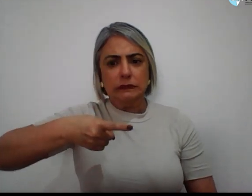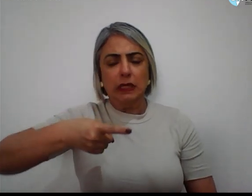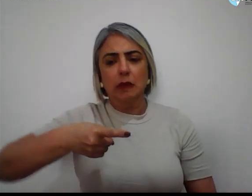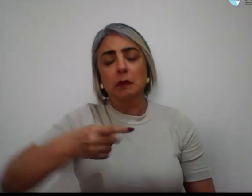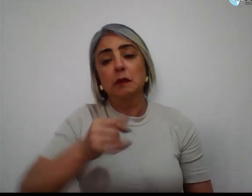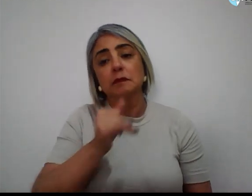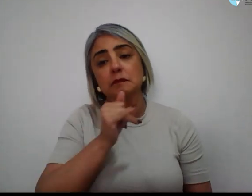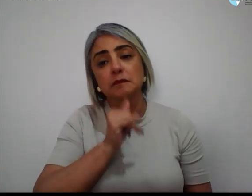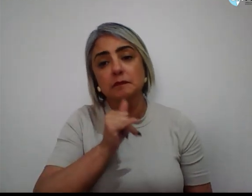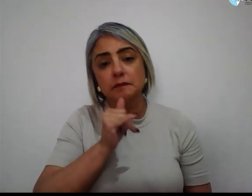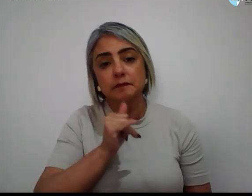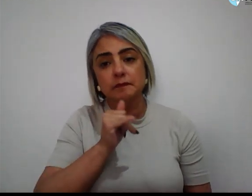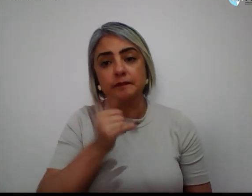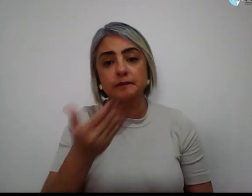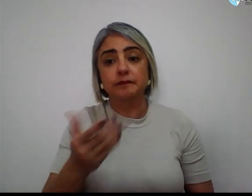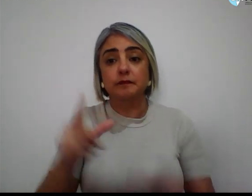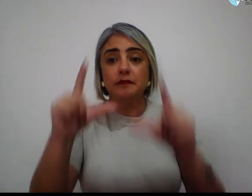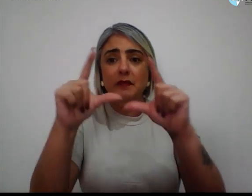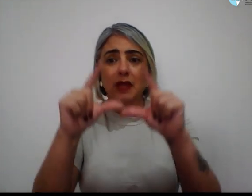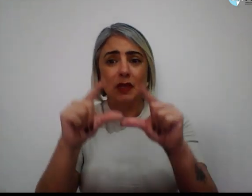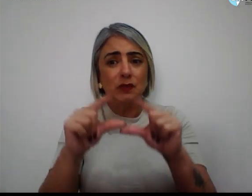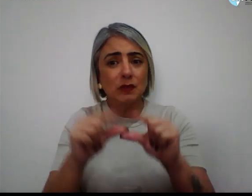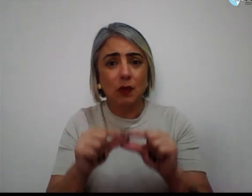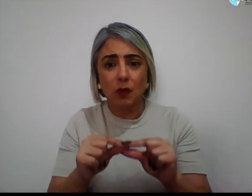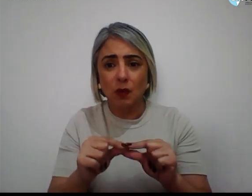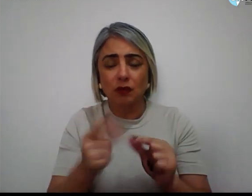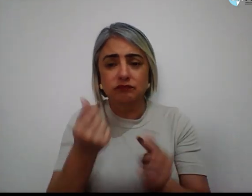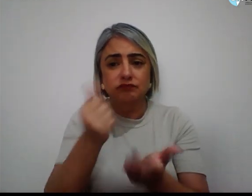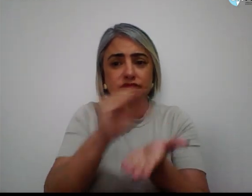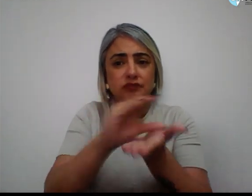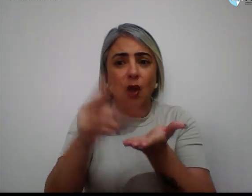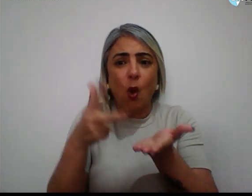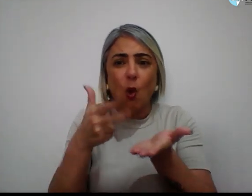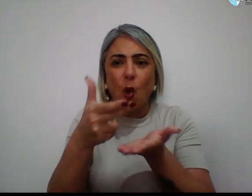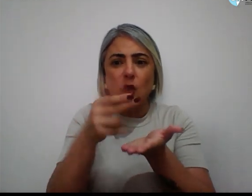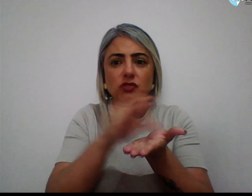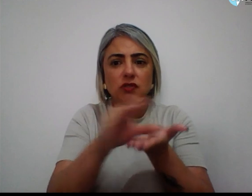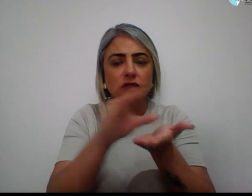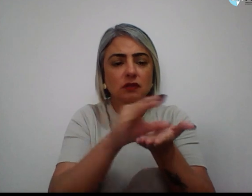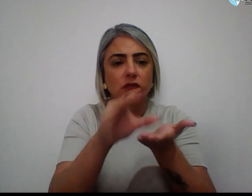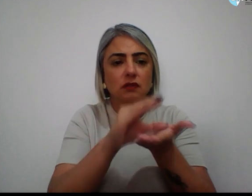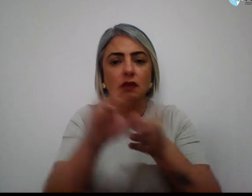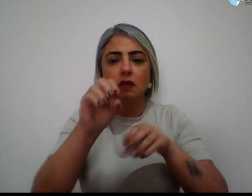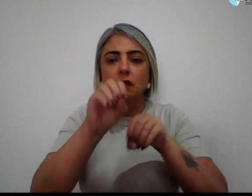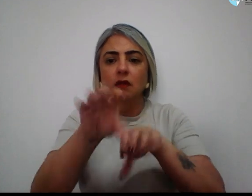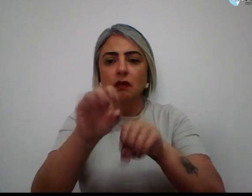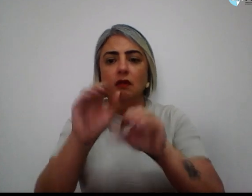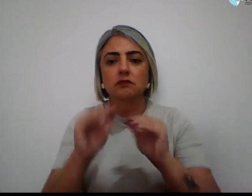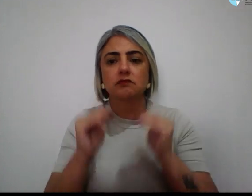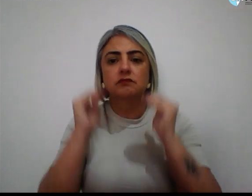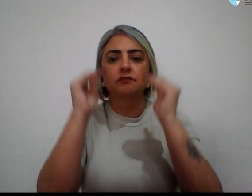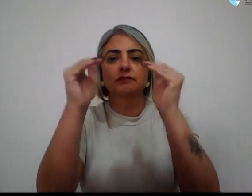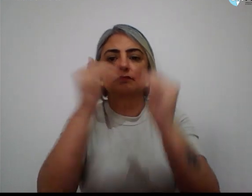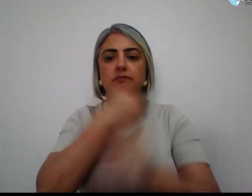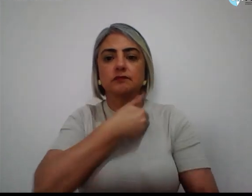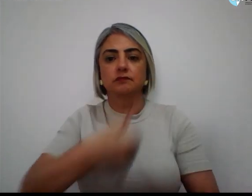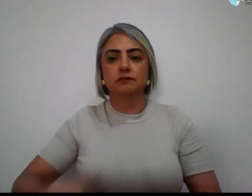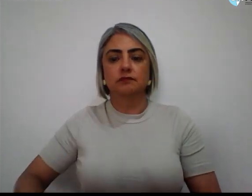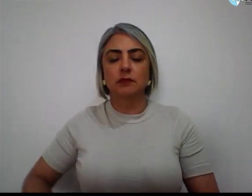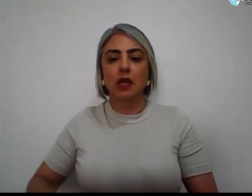exemplo, redução drástica de investimentos públicos na educação superior pública e na pesquisa